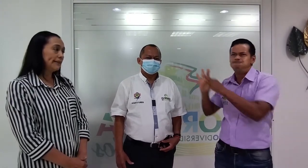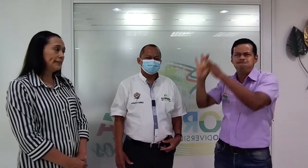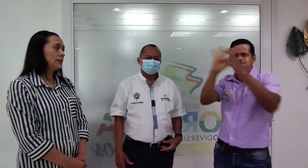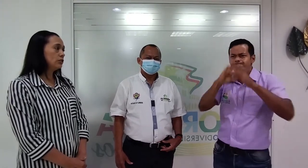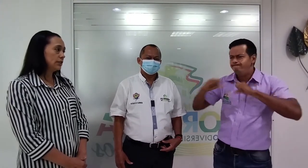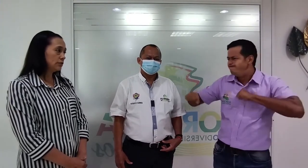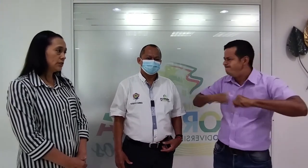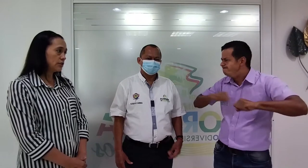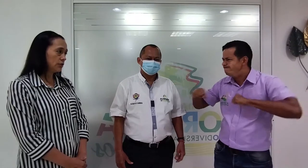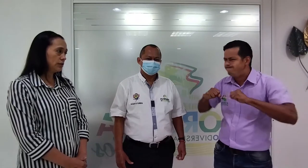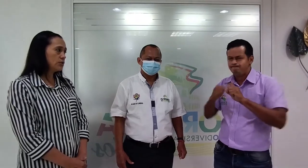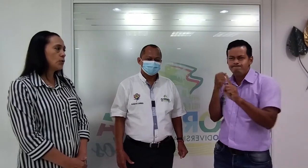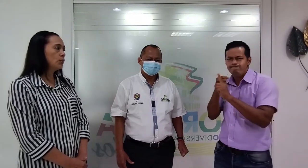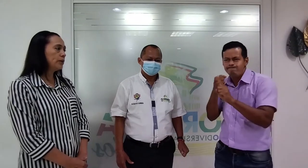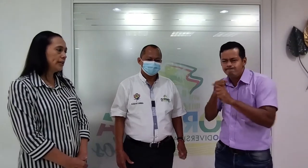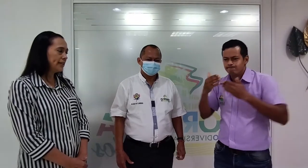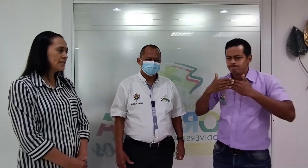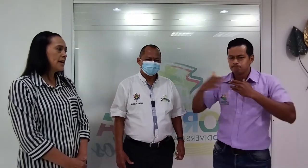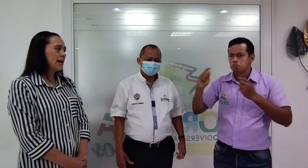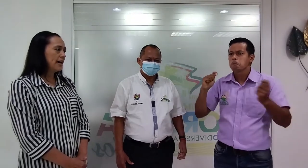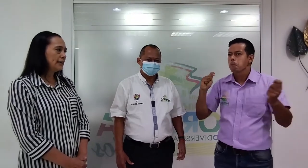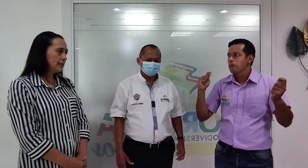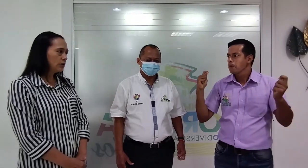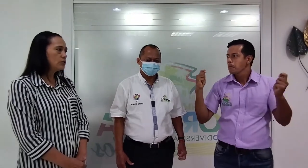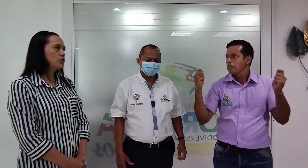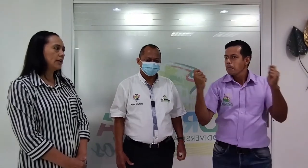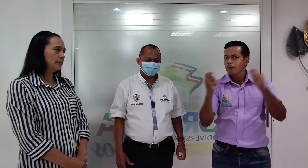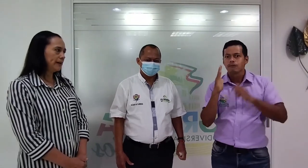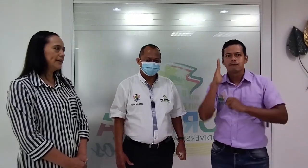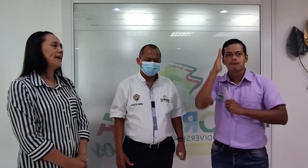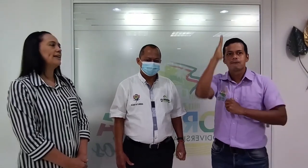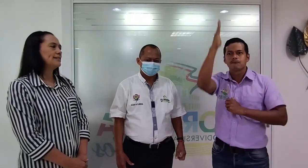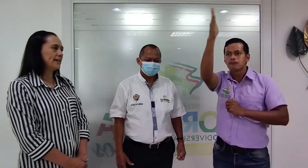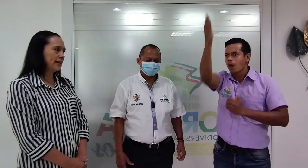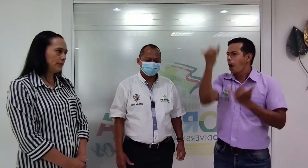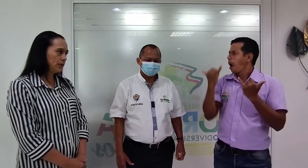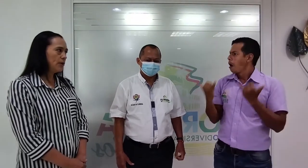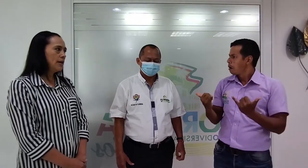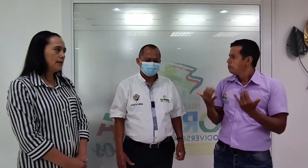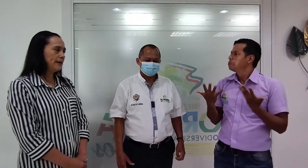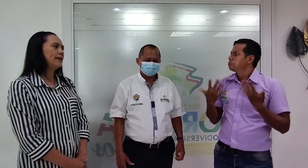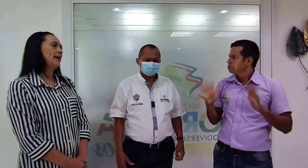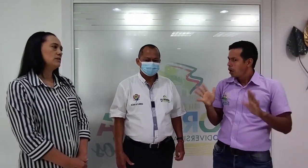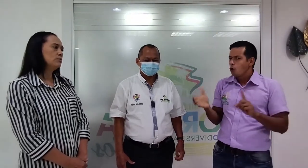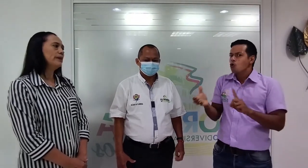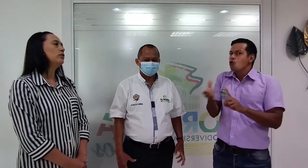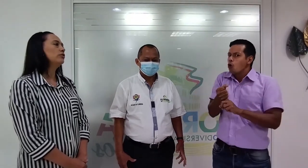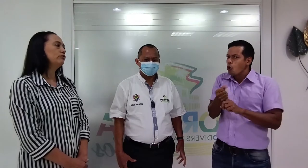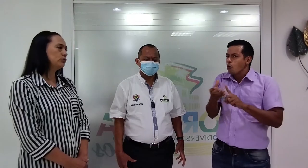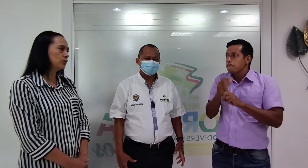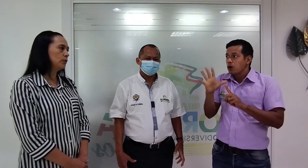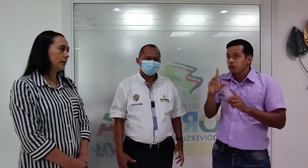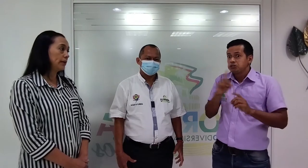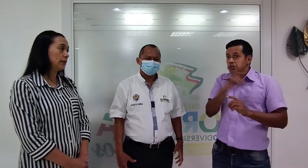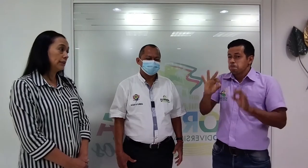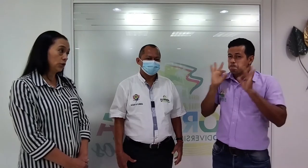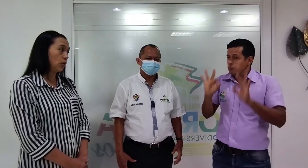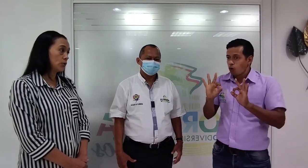32 asociaciones unidas han ido luchando para que haya ese cambio y para que haya un mejor futuro para todos.